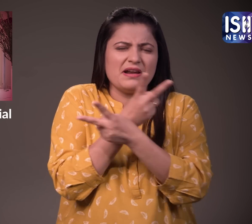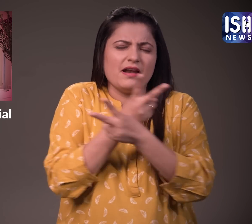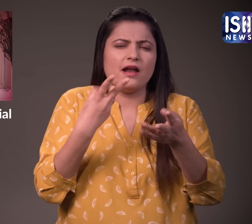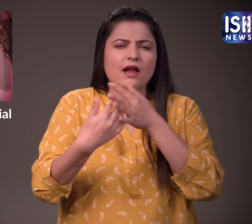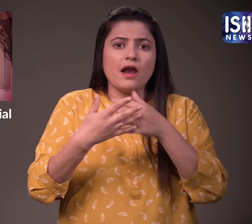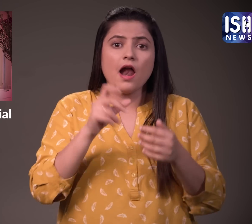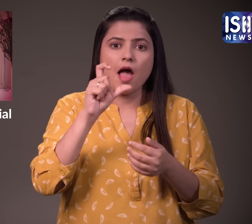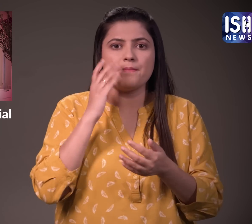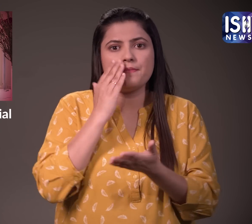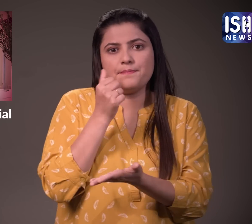लगाएं